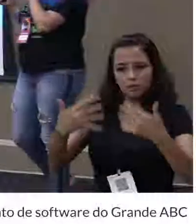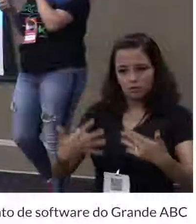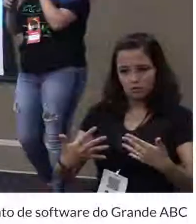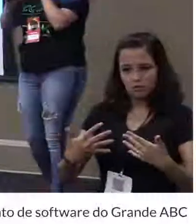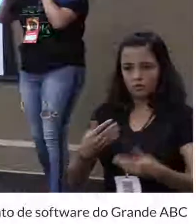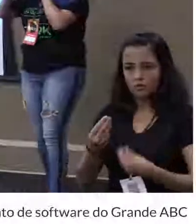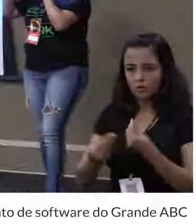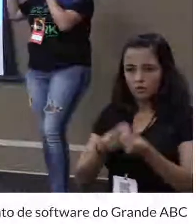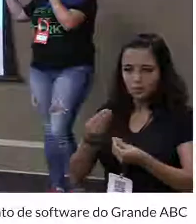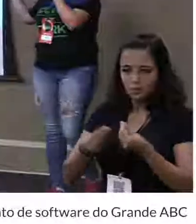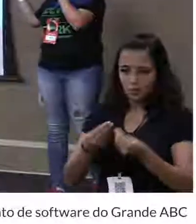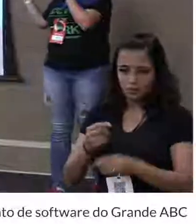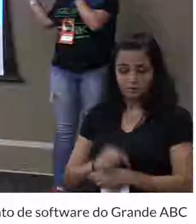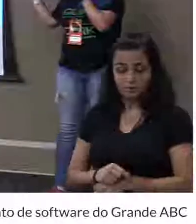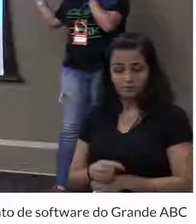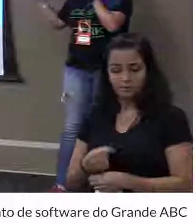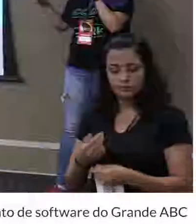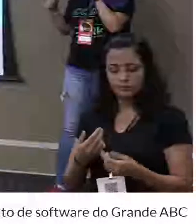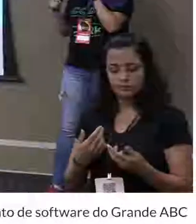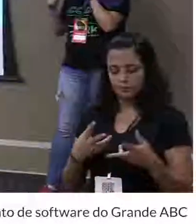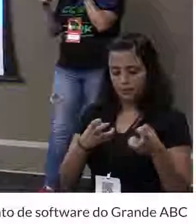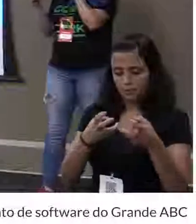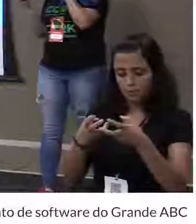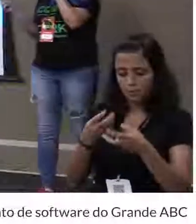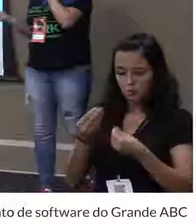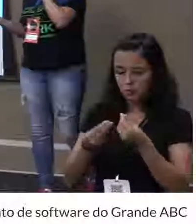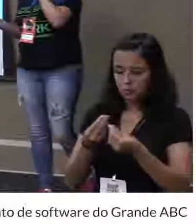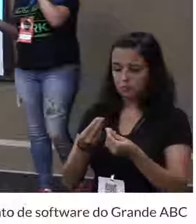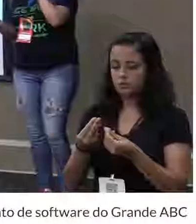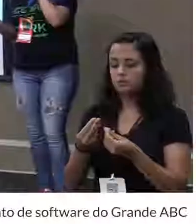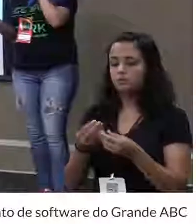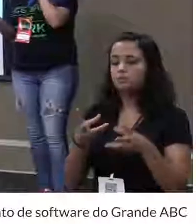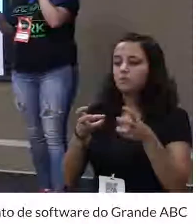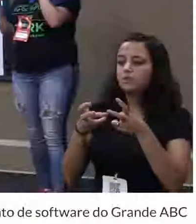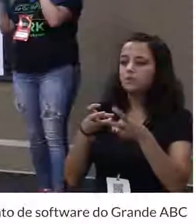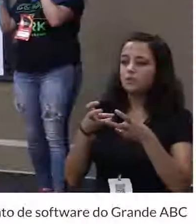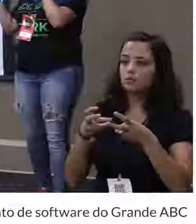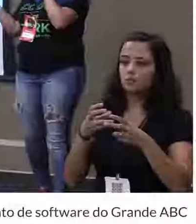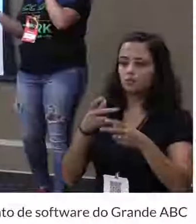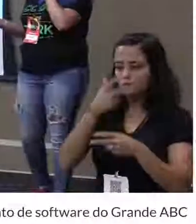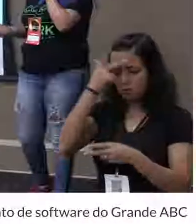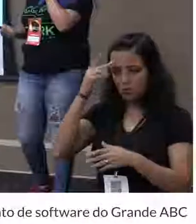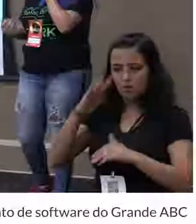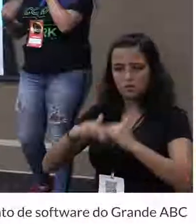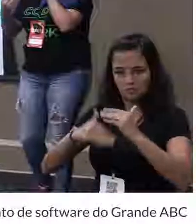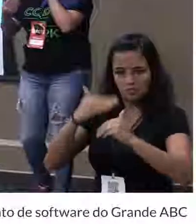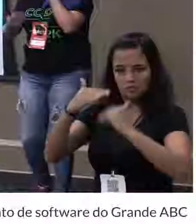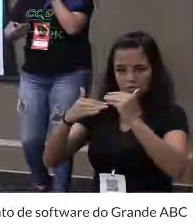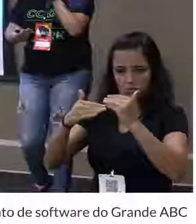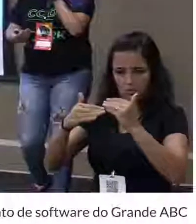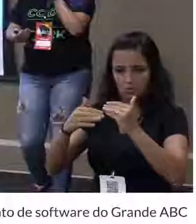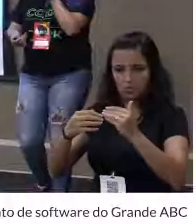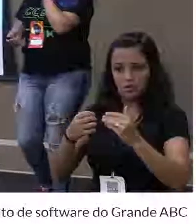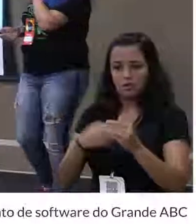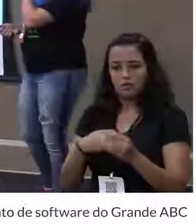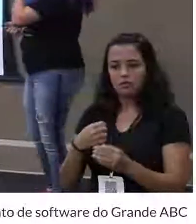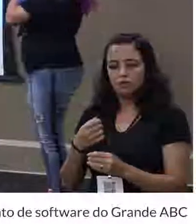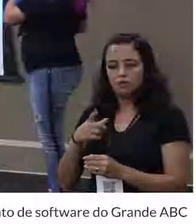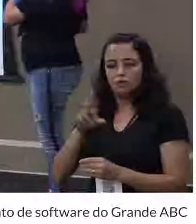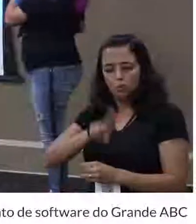Como que funciona passando por cima, assim, do processo? Eles veem que os desenvolvedores estão usando muito uma solução,